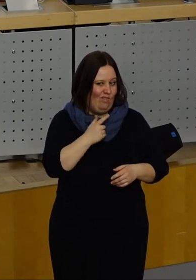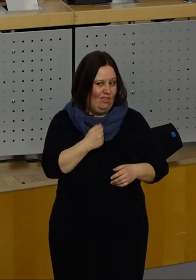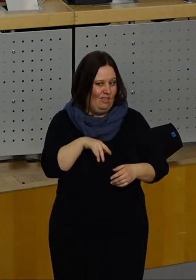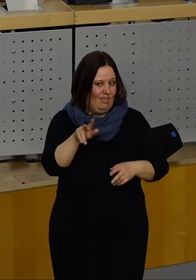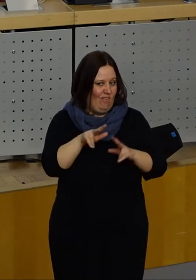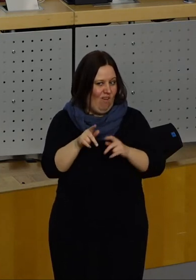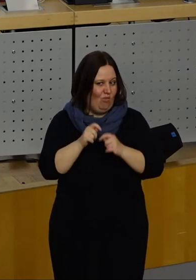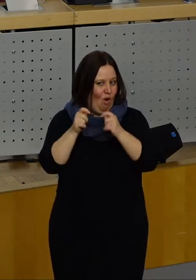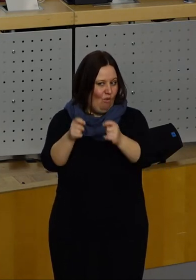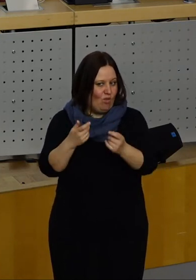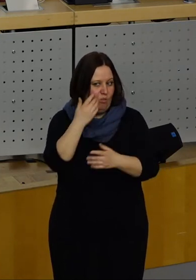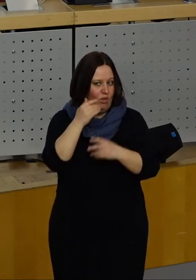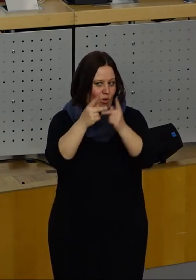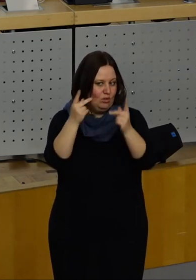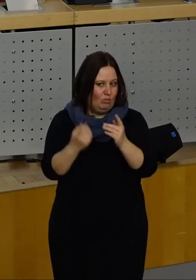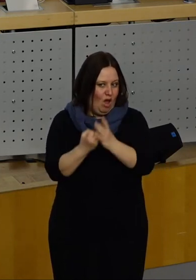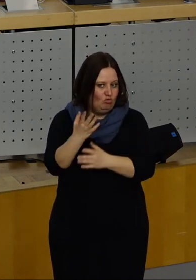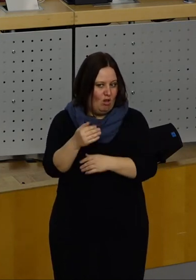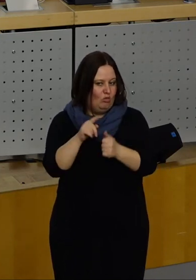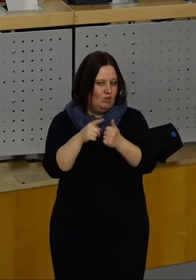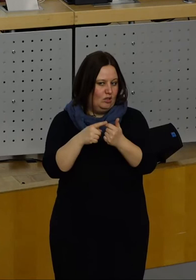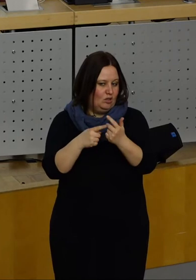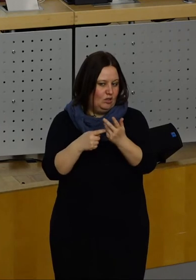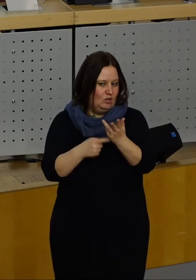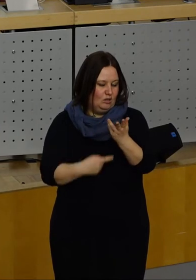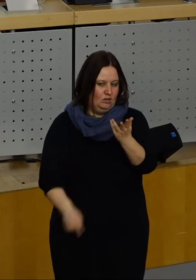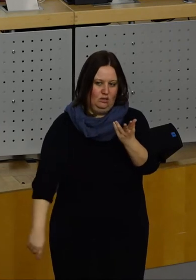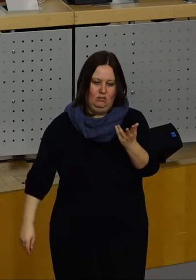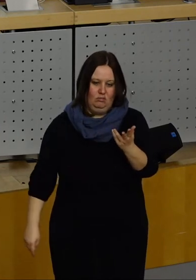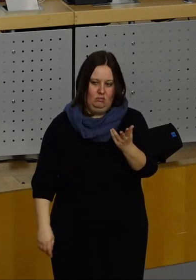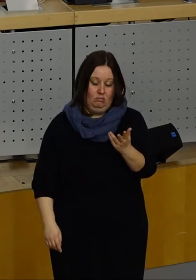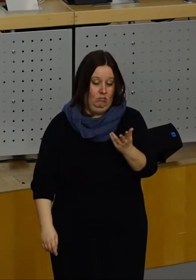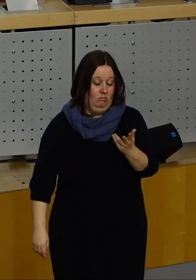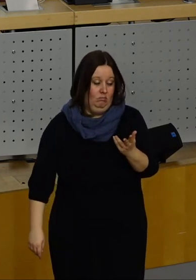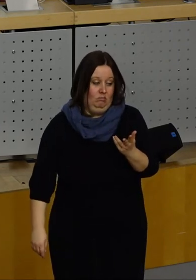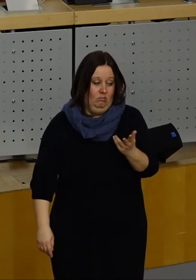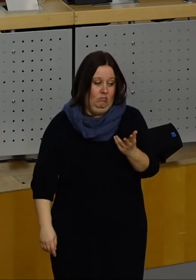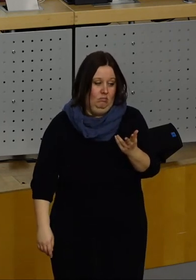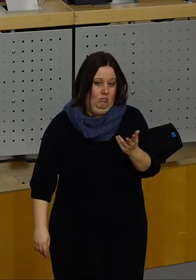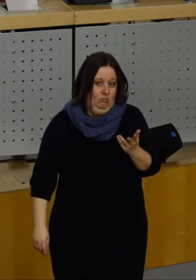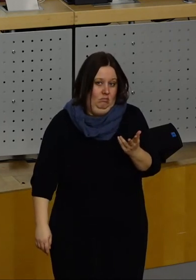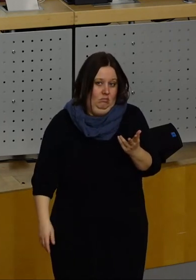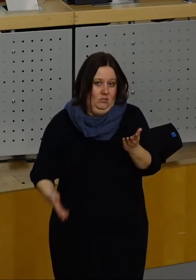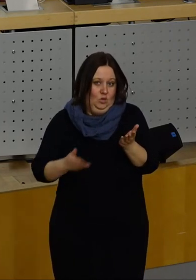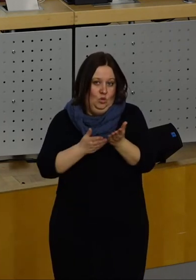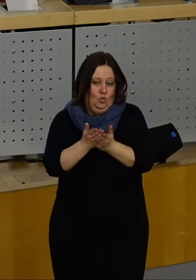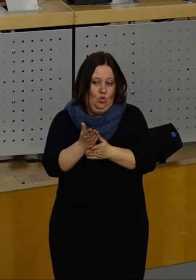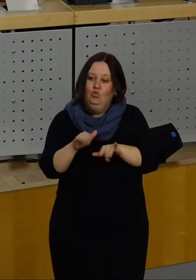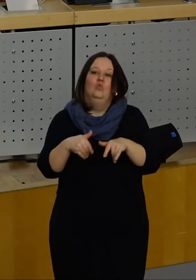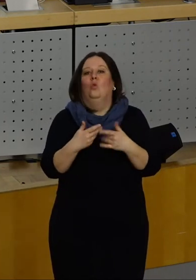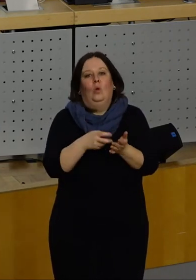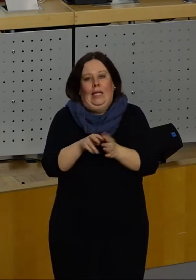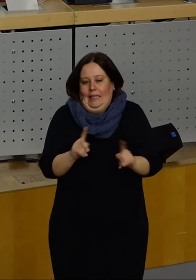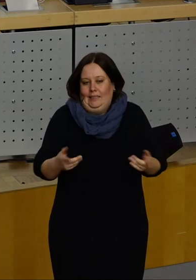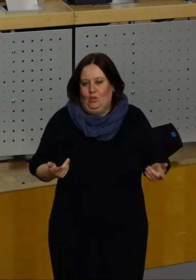wir, die Verwaltung Konzepte zu erstellen und dieses und jenes. Das wird auf die Dauer in dieser Komplexität